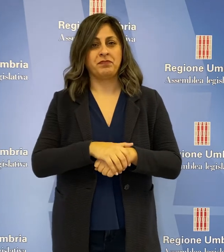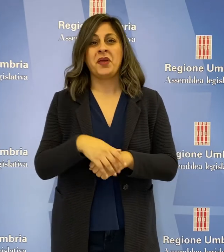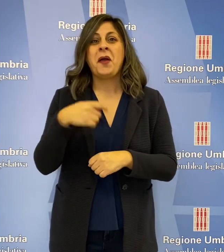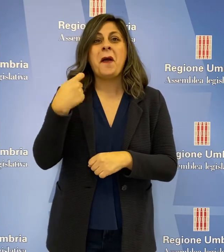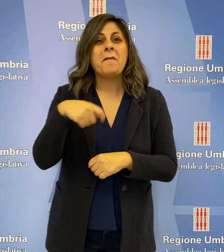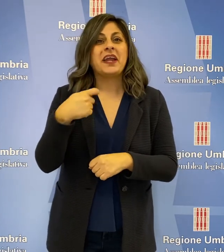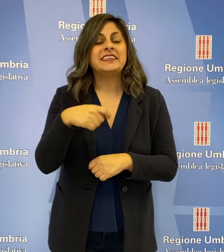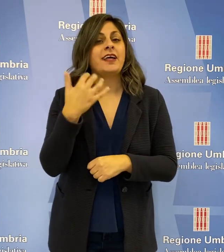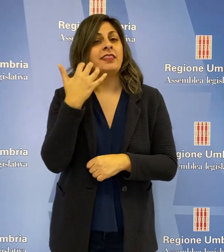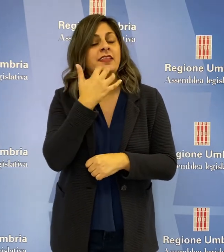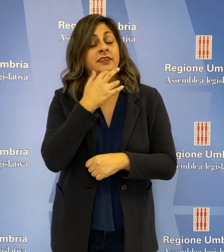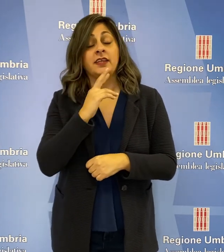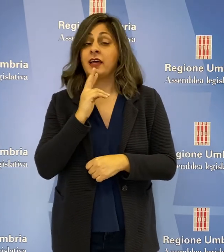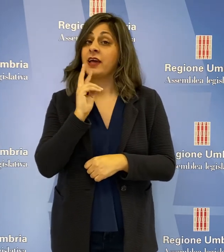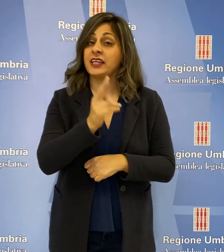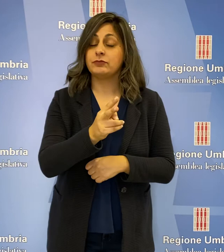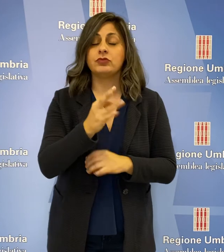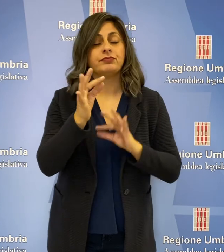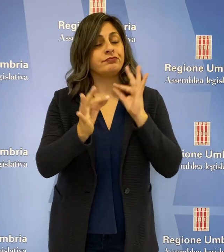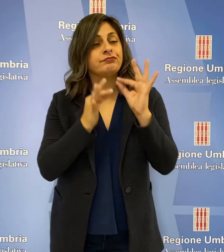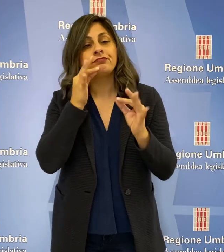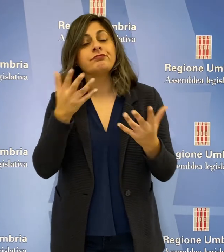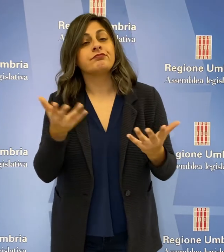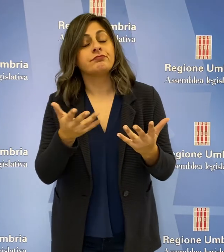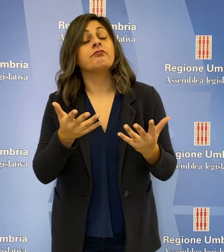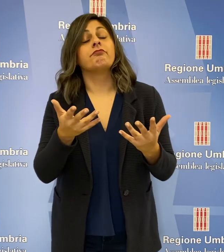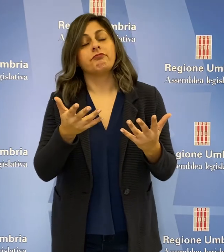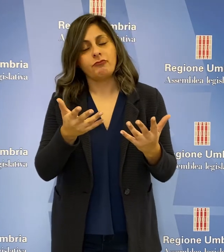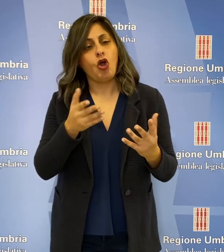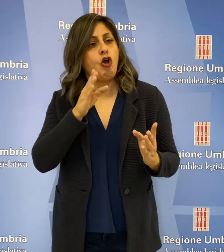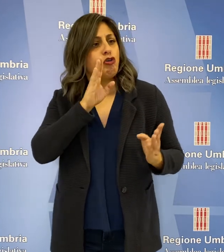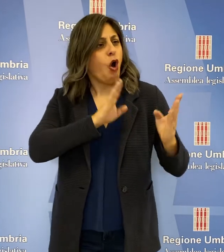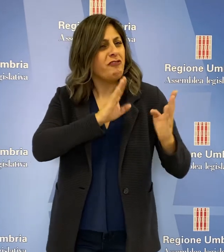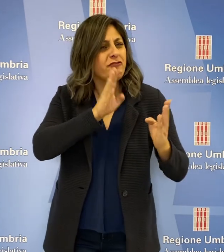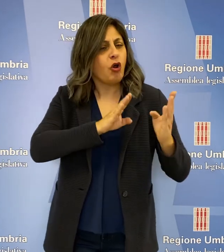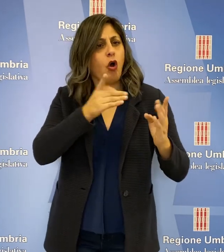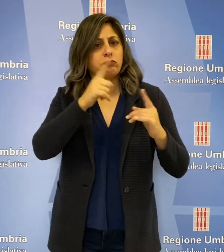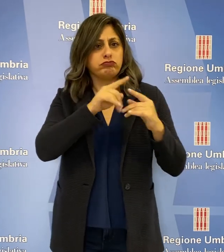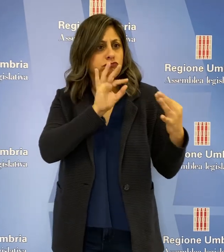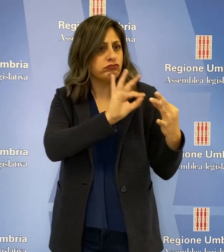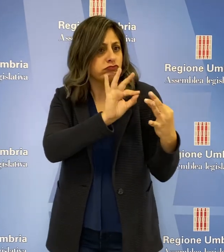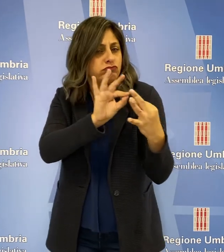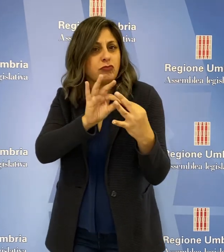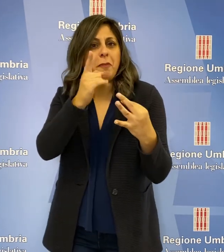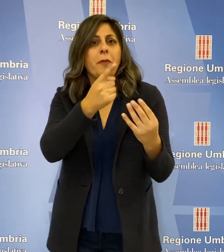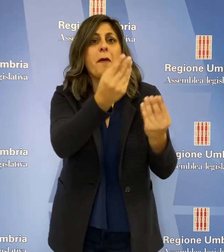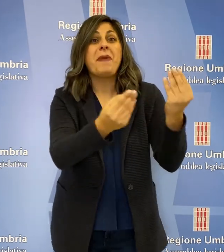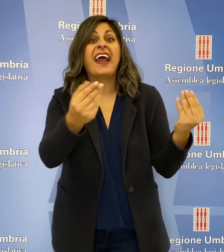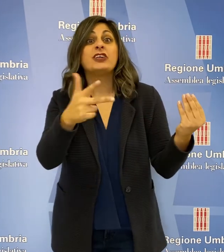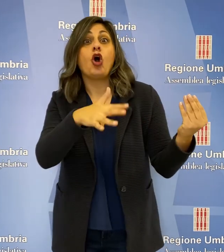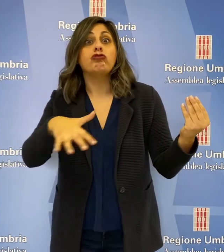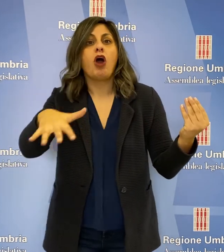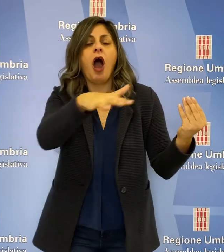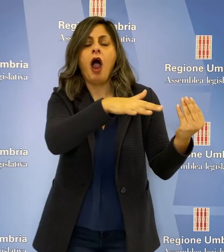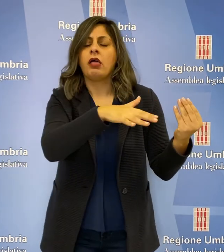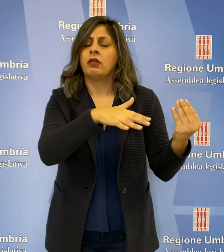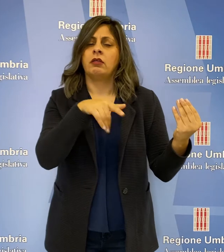dell'Umbria. La Presidente Tesei ha replicato spiegando che il confronto e la concertazione con le parti